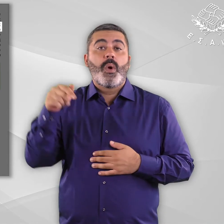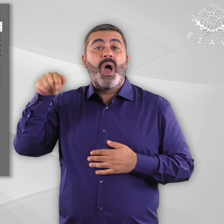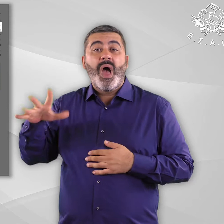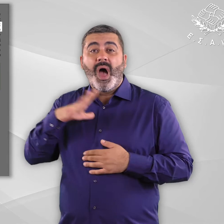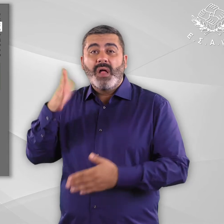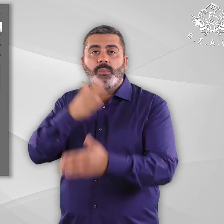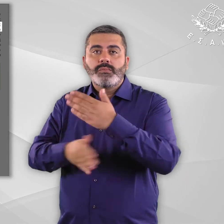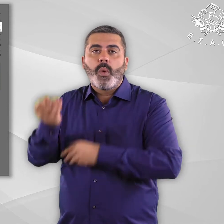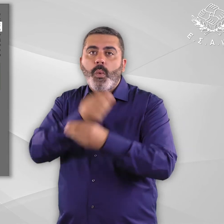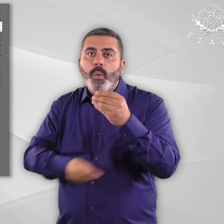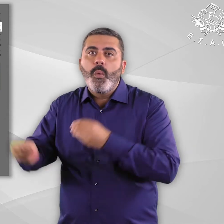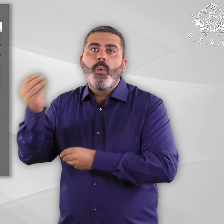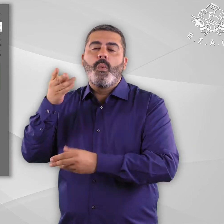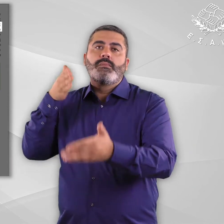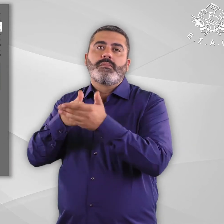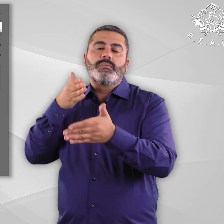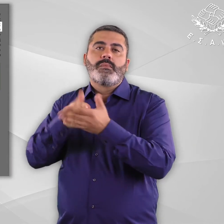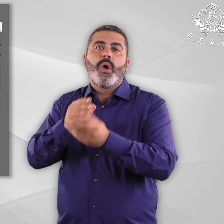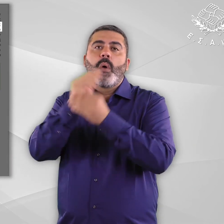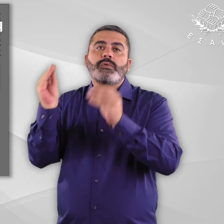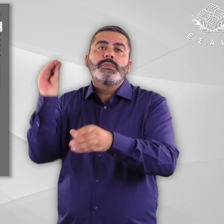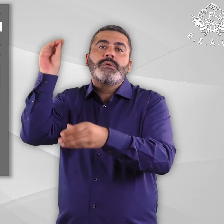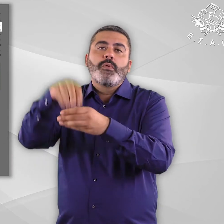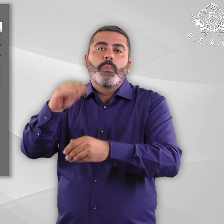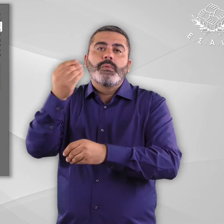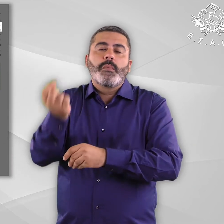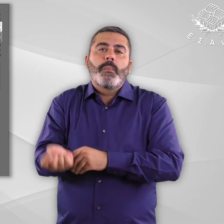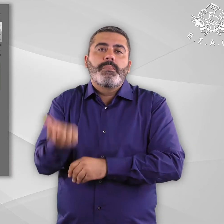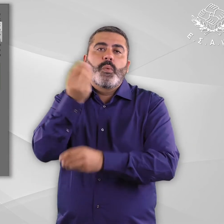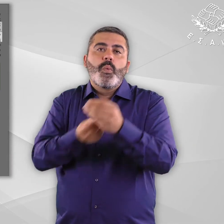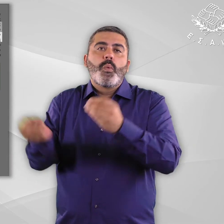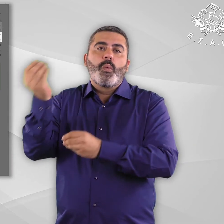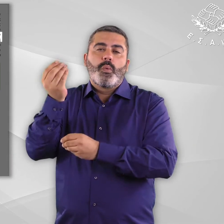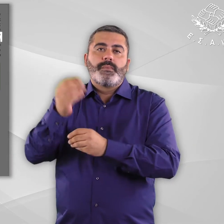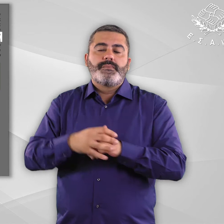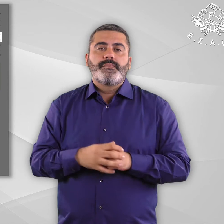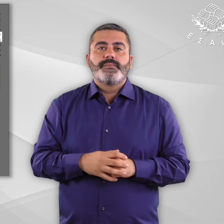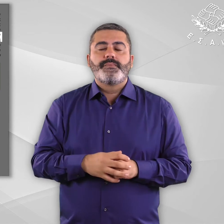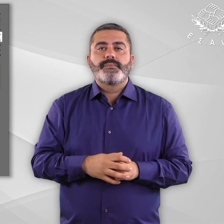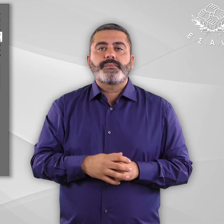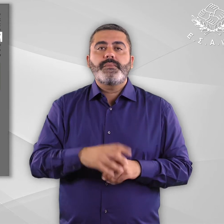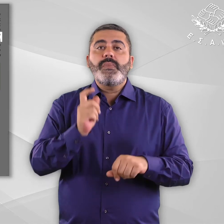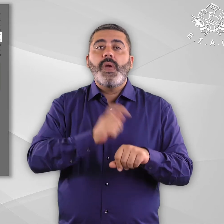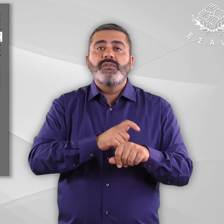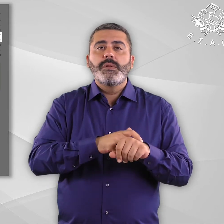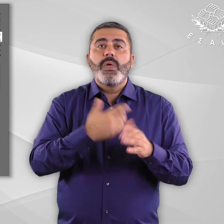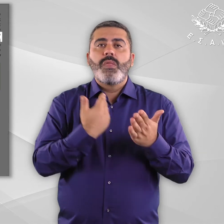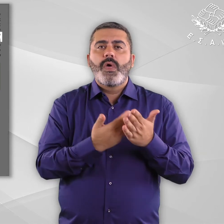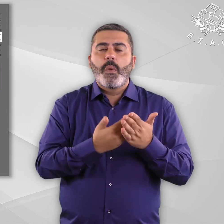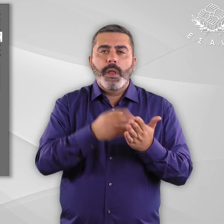μειοψηφική και περιορισμένη συμμετοχή στη πολιτιστική και κοινωνική ζωή. Η ανάλυση των δεδομένων επιβεβαιώνει την ισχυρή συσχέτηση